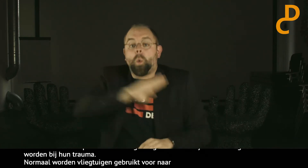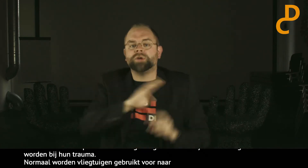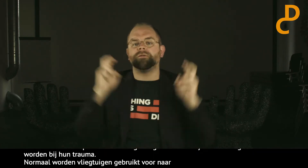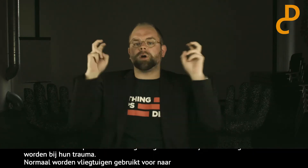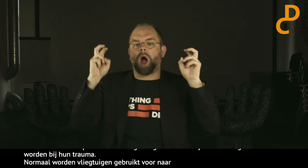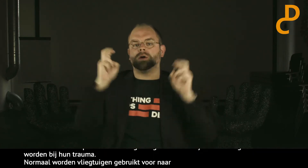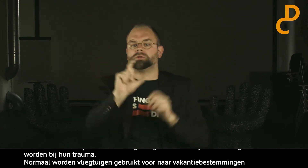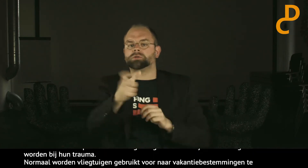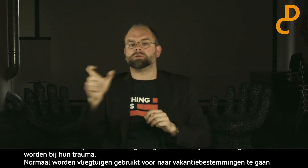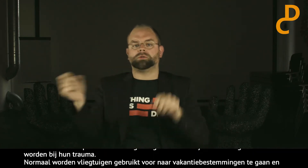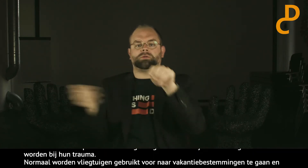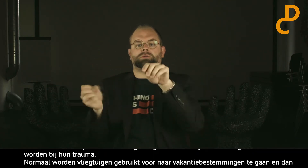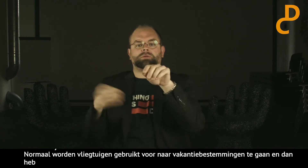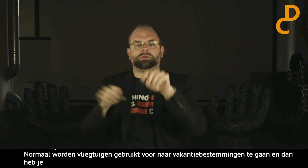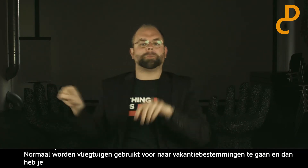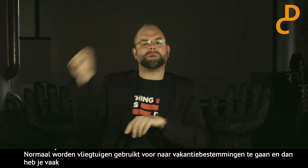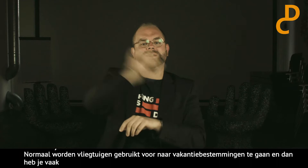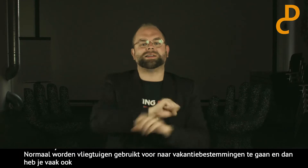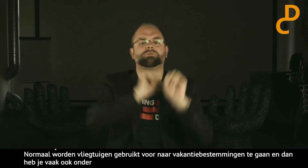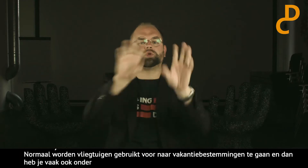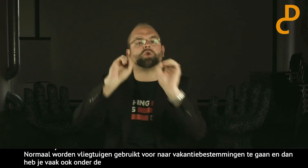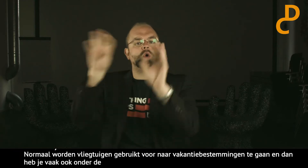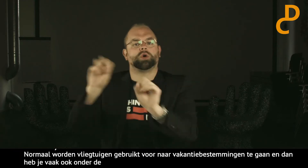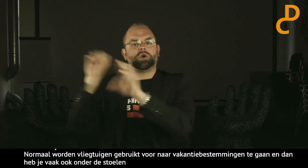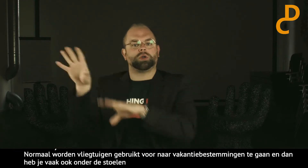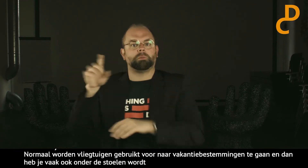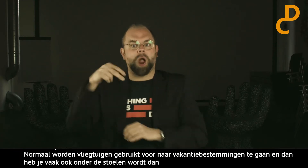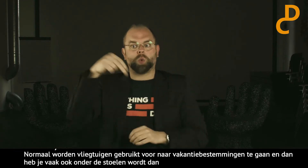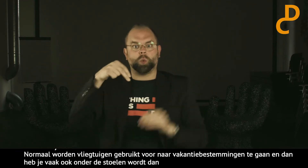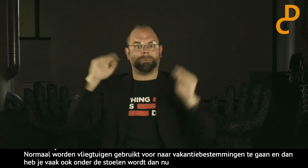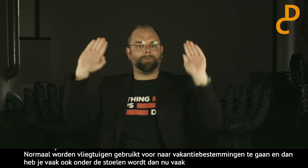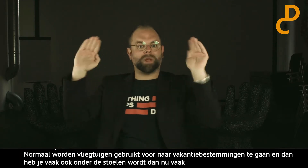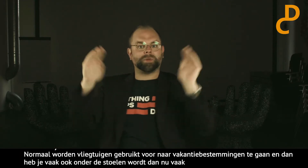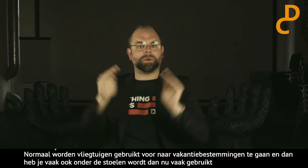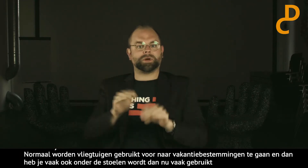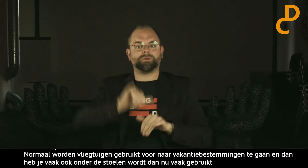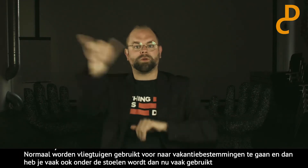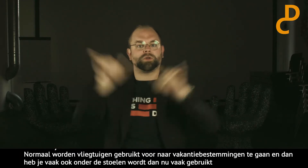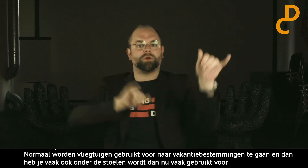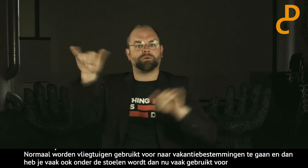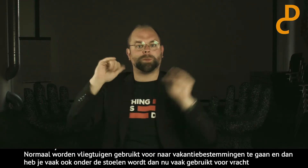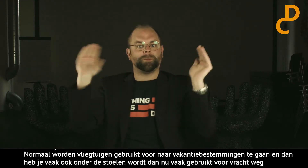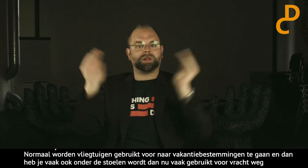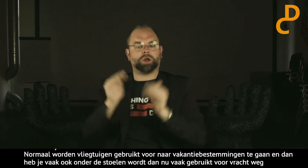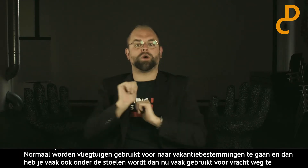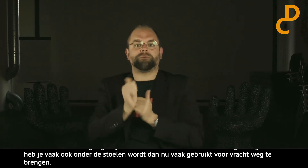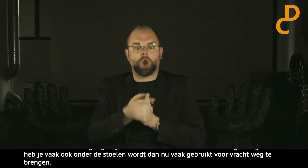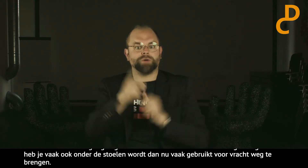de stoelen, wordt nu vaak gebruikt voor vracht weg te brengen. Omdat er dus veel minder